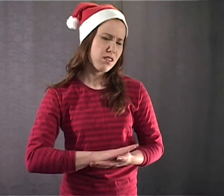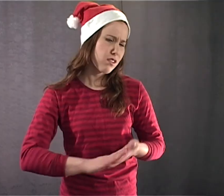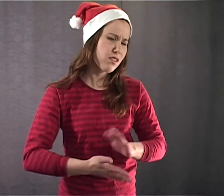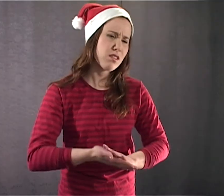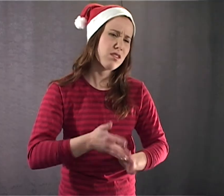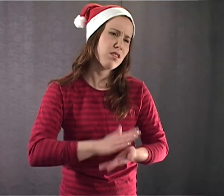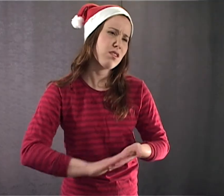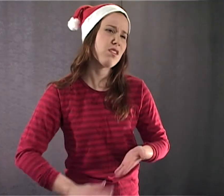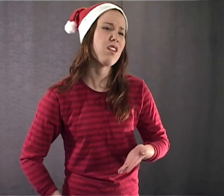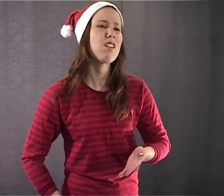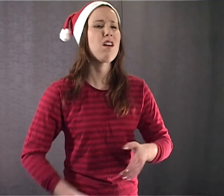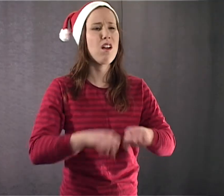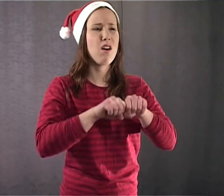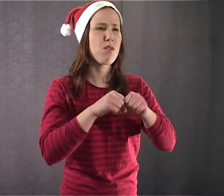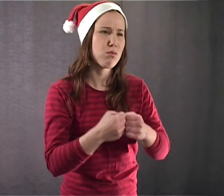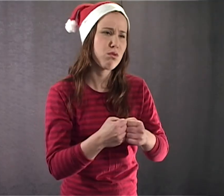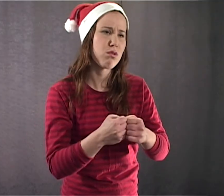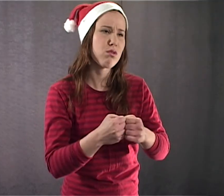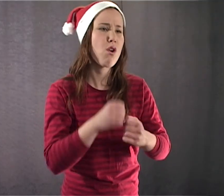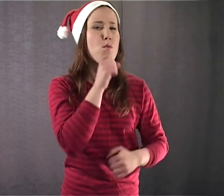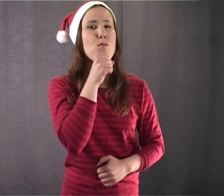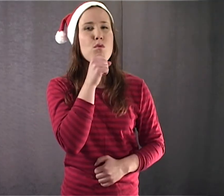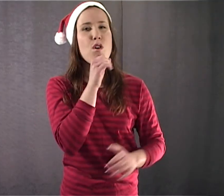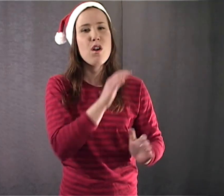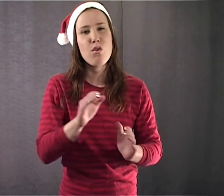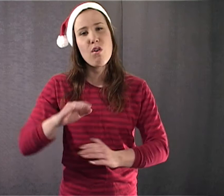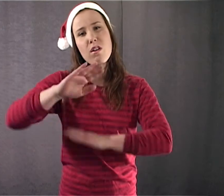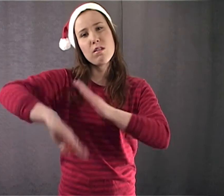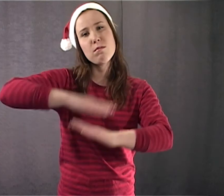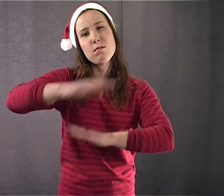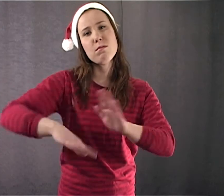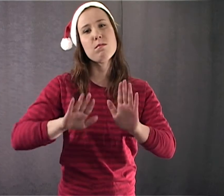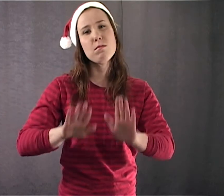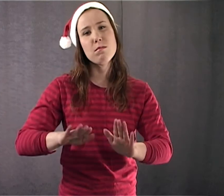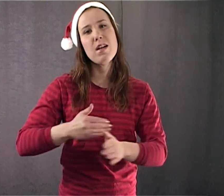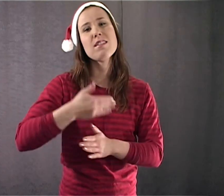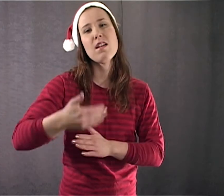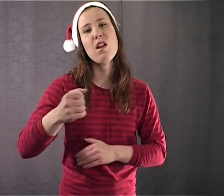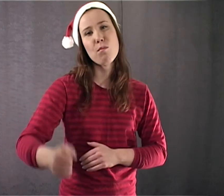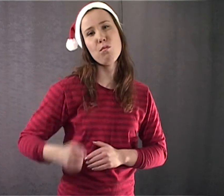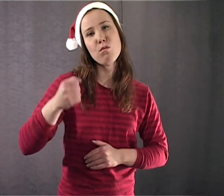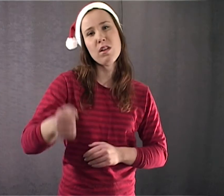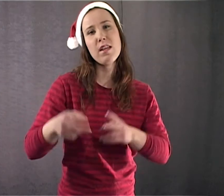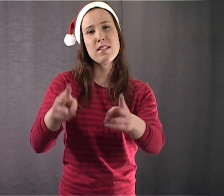Muori havaitsee jalan murtuneen ja laittaa siihen lasta. Pukki menee sänkyyn lepäämään.